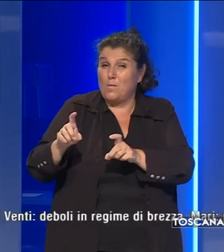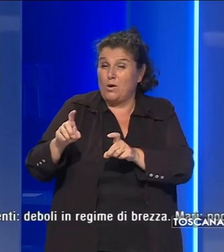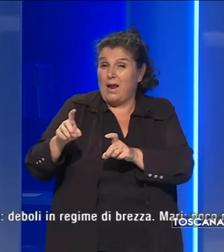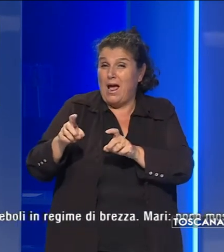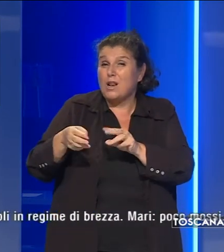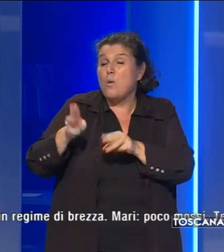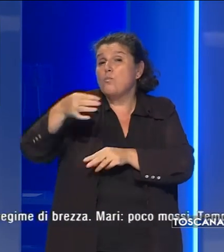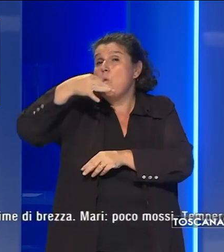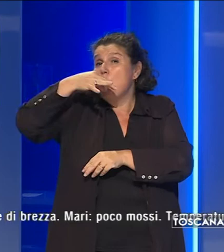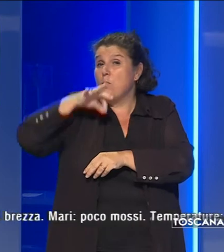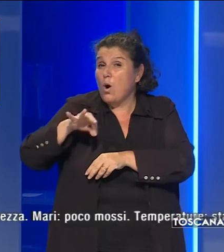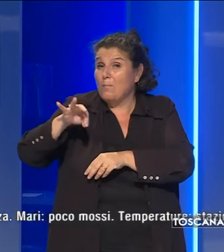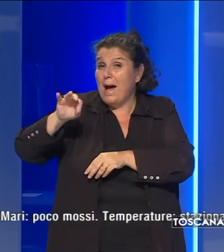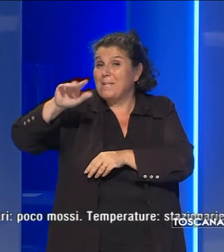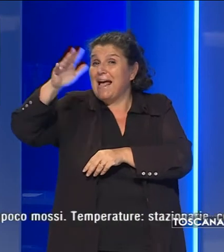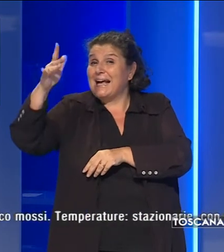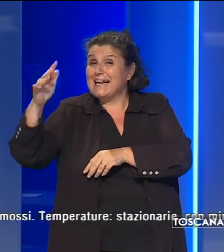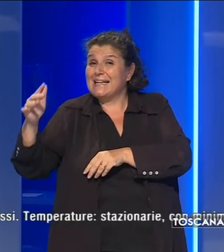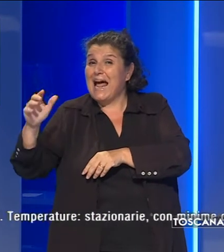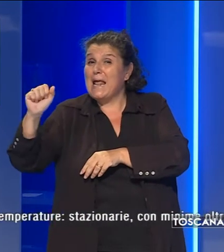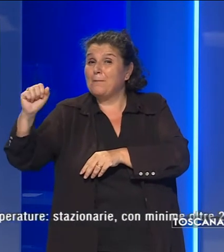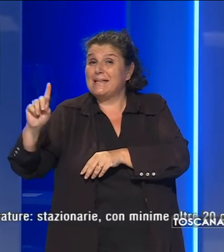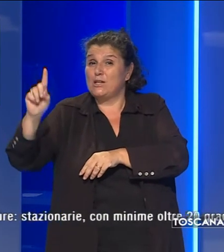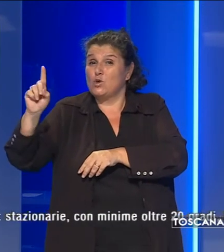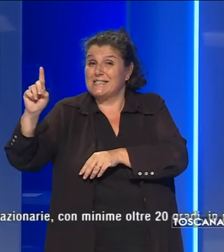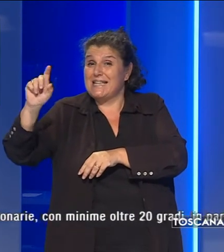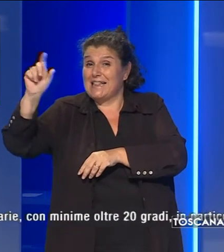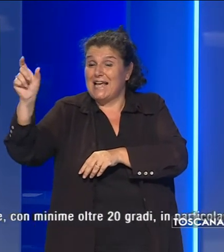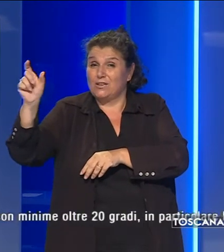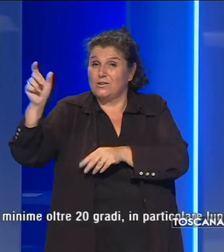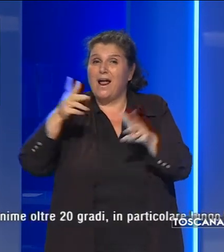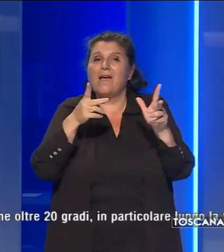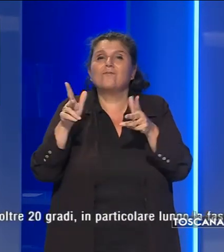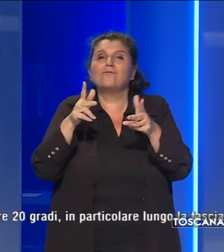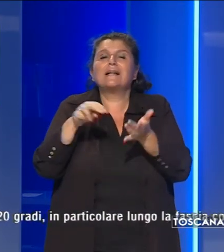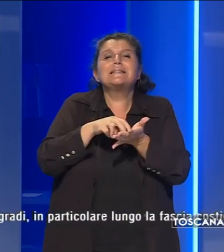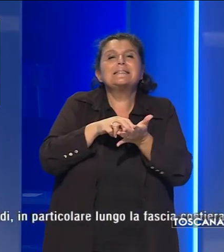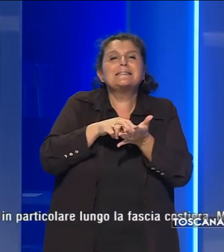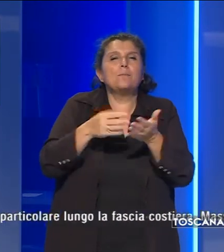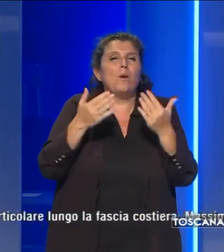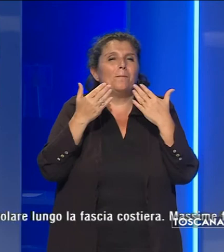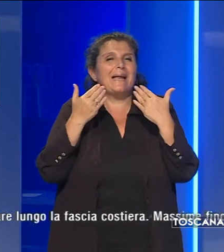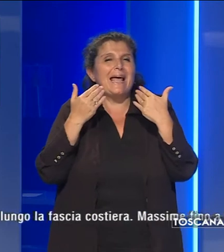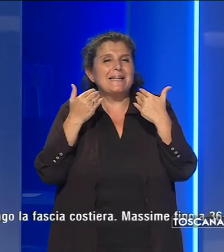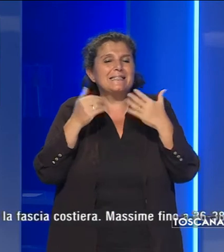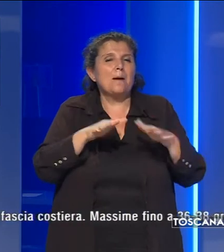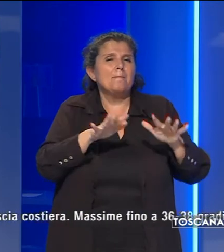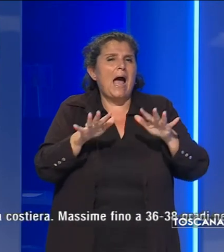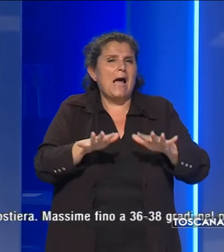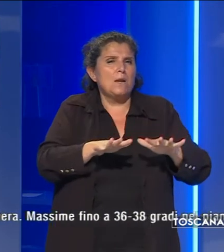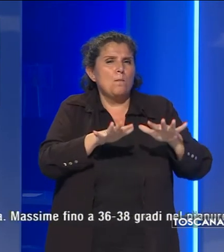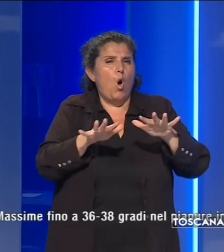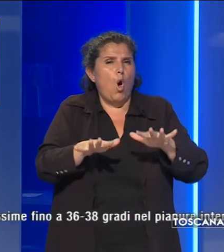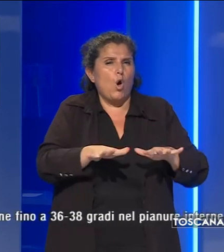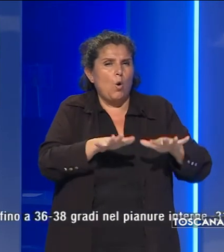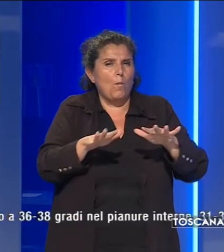probabili sui crinali dell'Appennino settentrionale, venti deboli in regime di brezza, mari poco mossi,